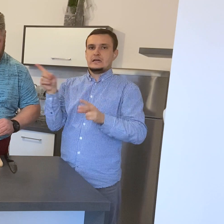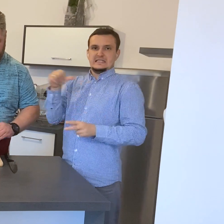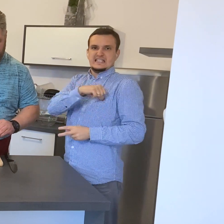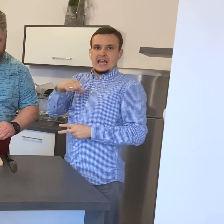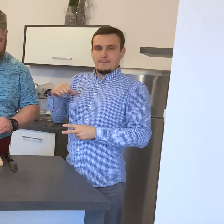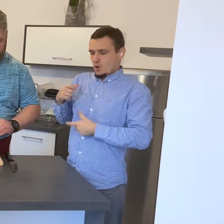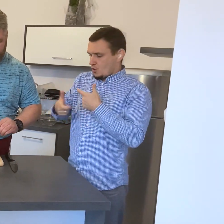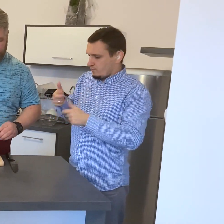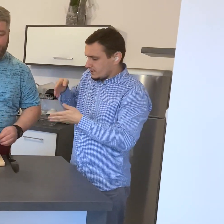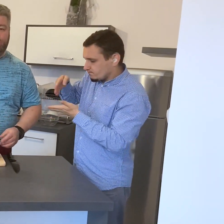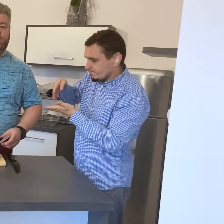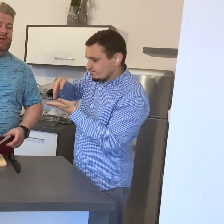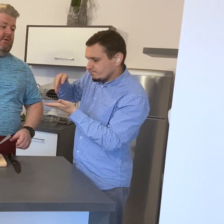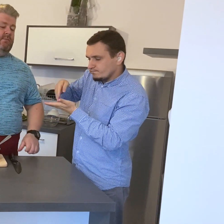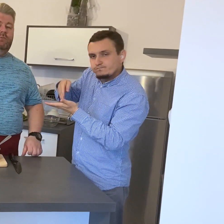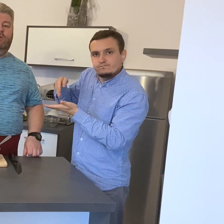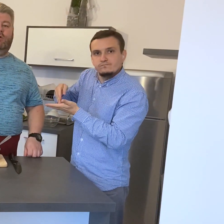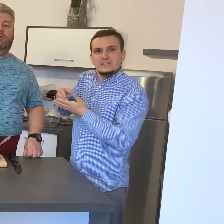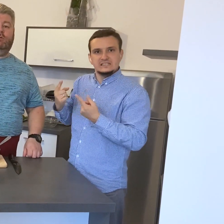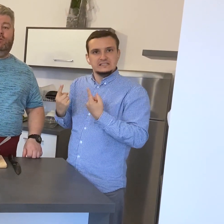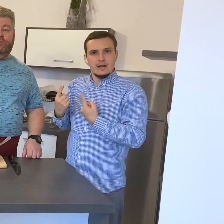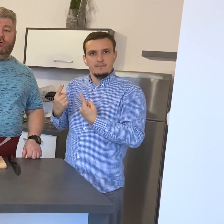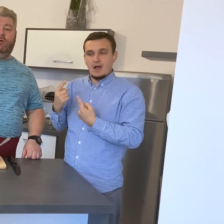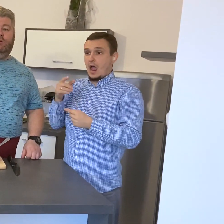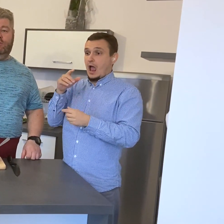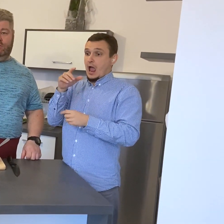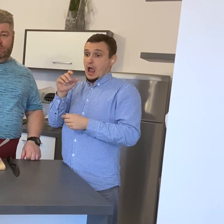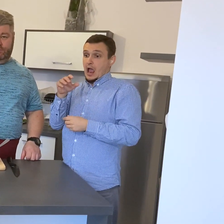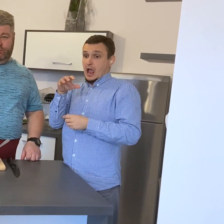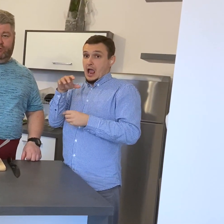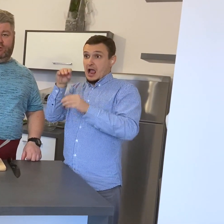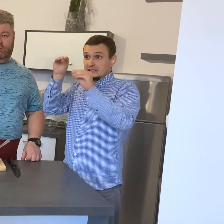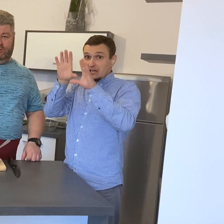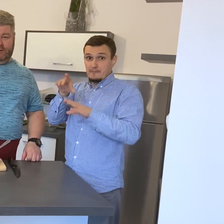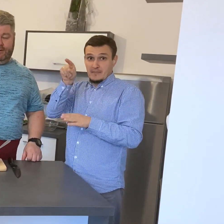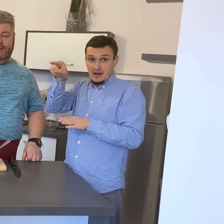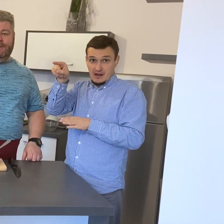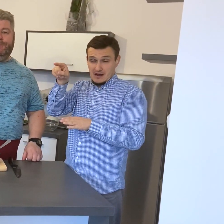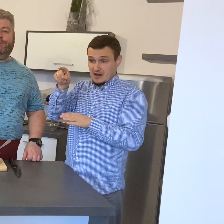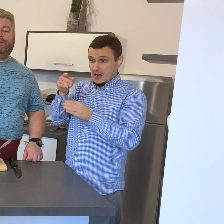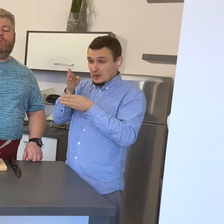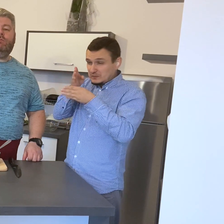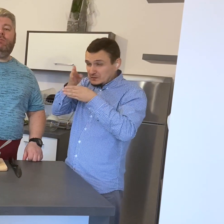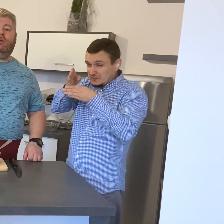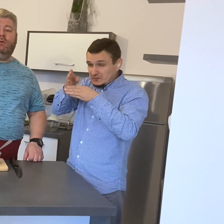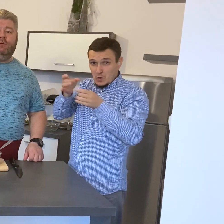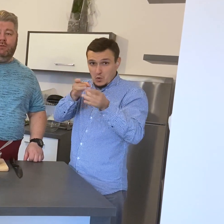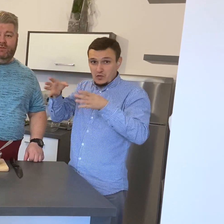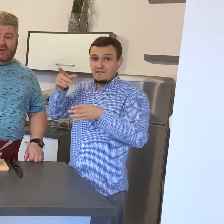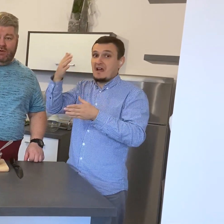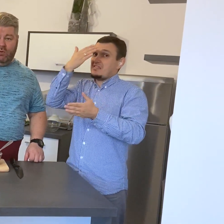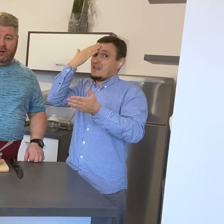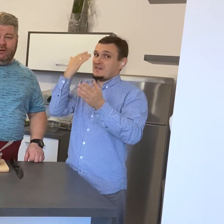Tutaj wykorzystałem około dwóch buszek tuńczyka. W kawałkach